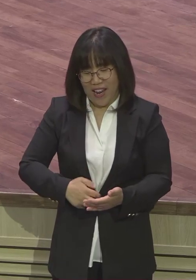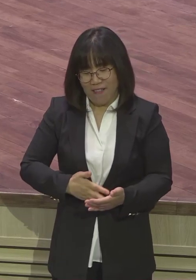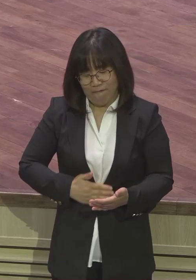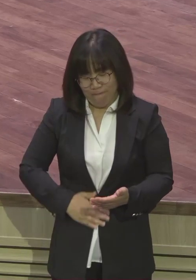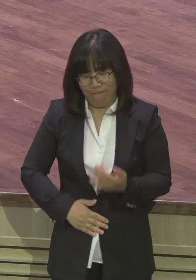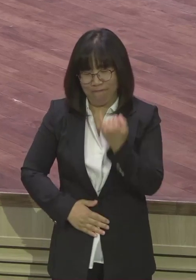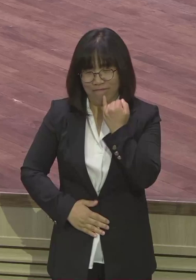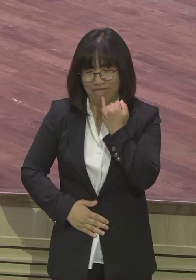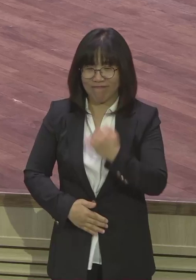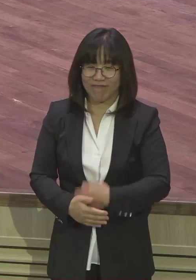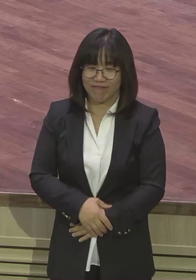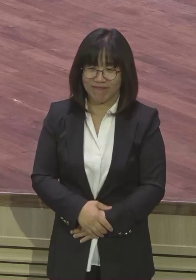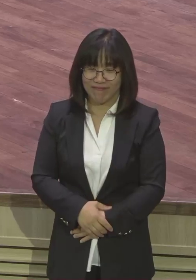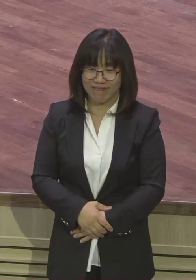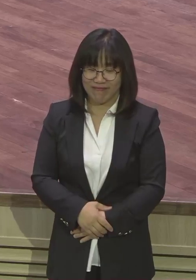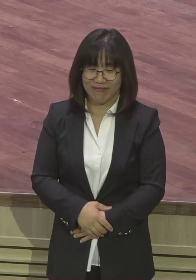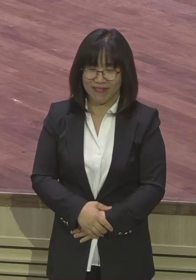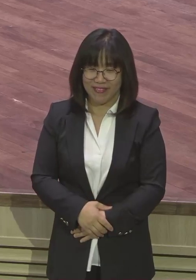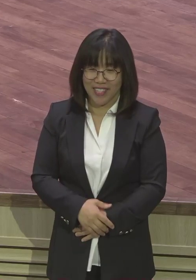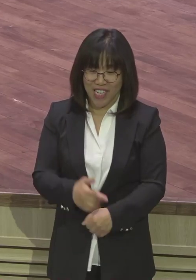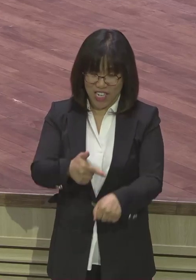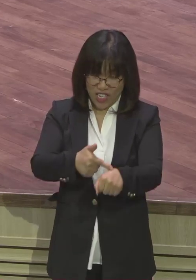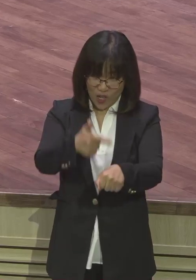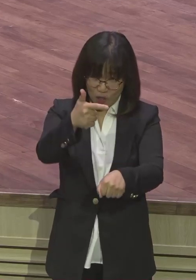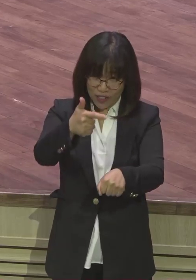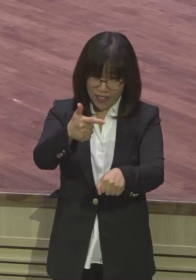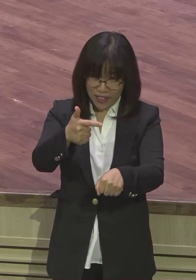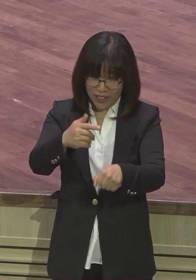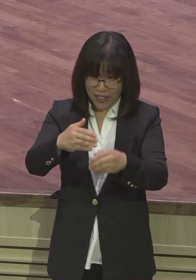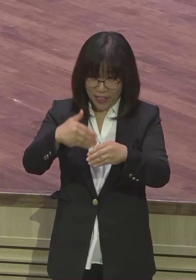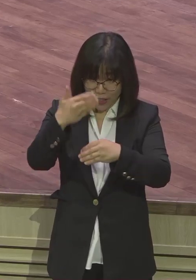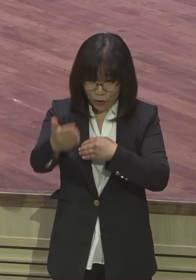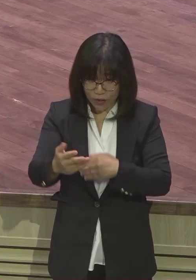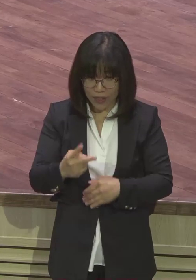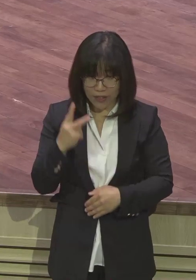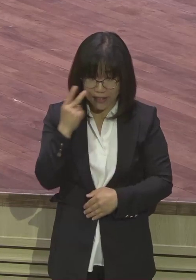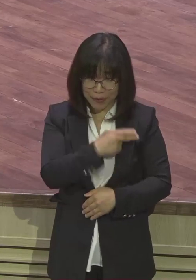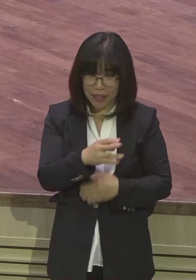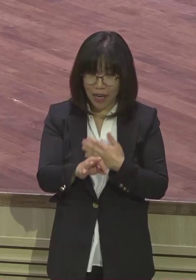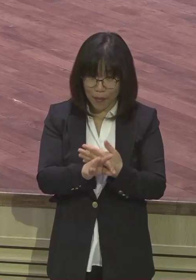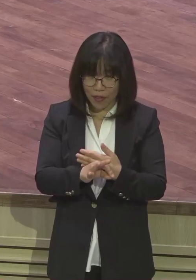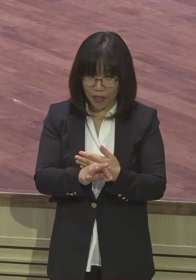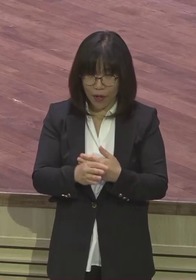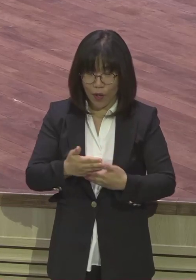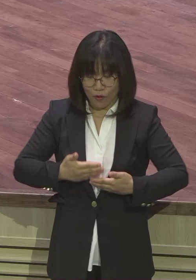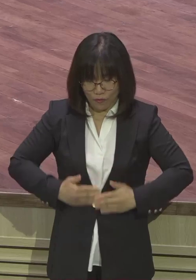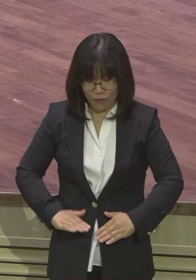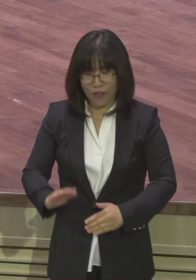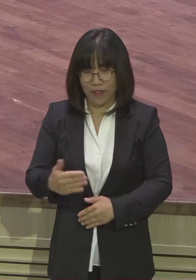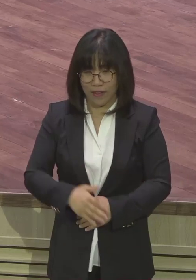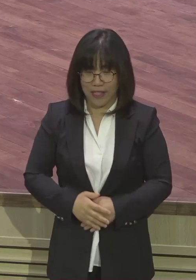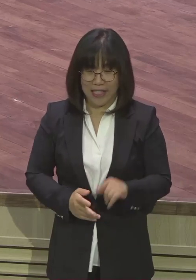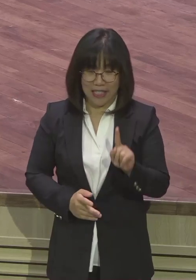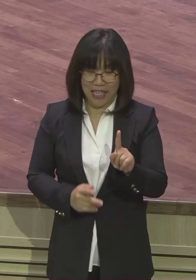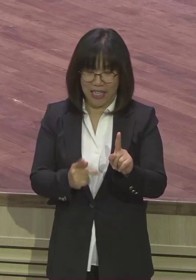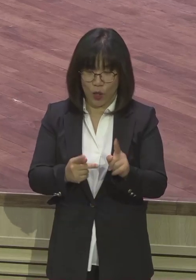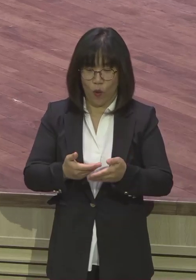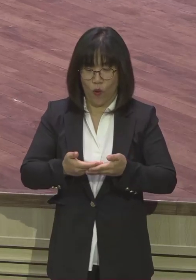다른 거 아무것도 안 했는데 전 6시 이후로 아무것도 안 먹었는데 딱 당장 1kg 줄지 한 달에 1kg